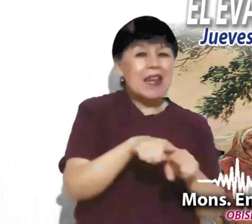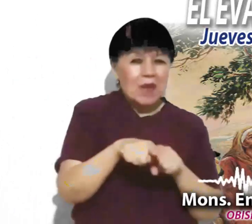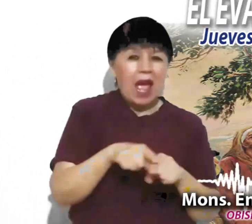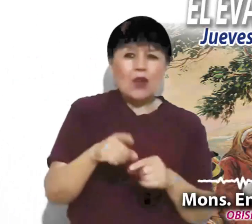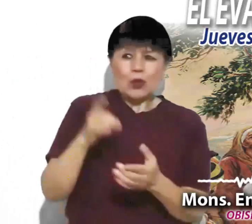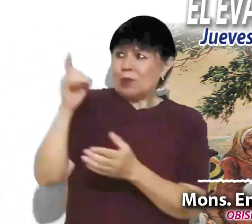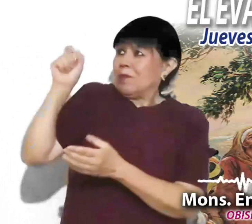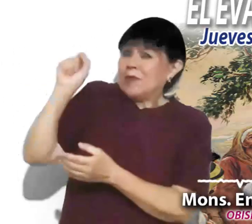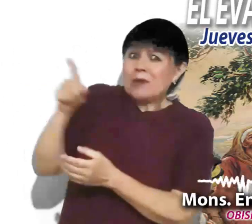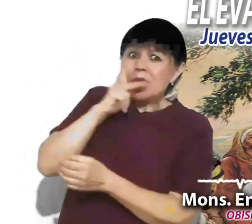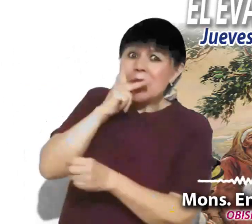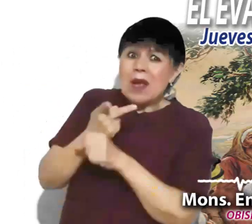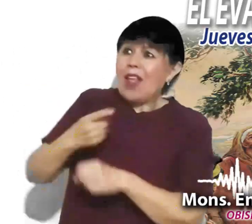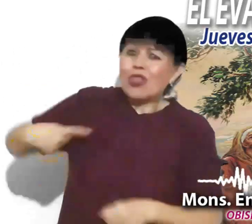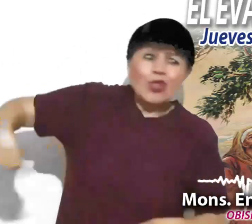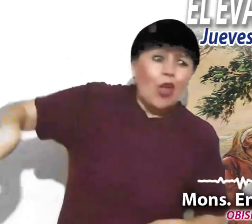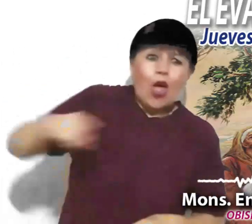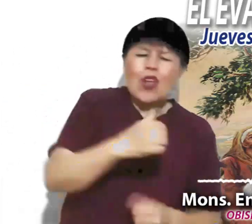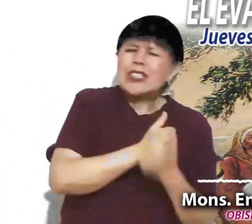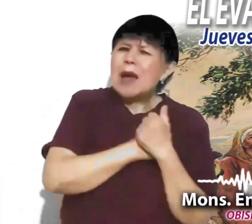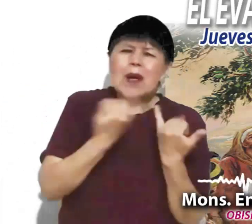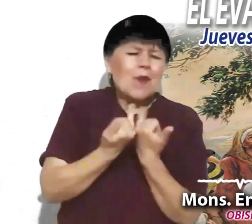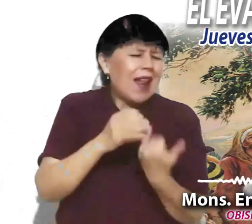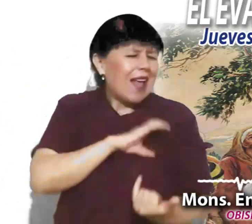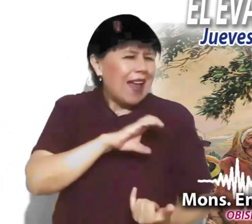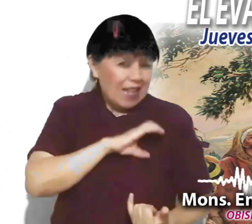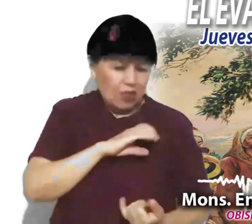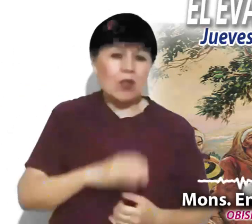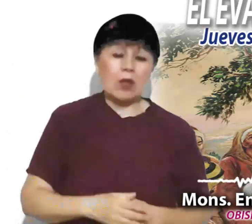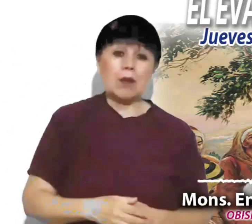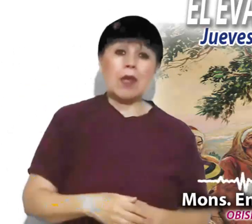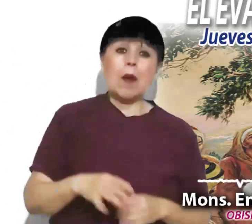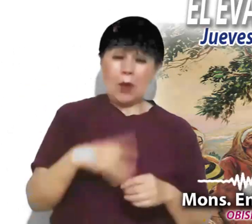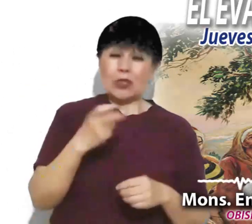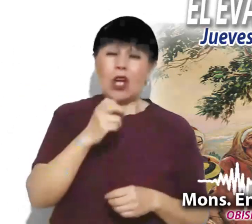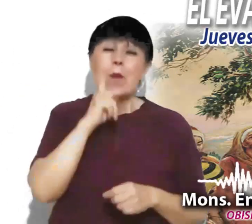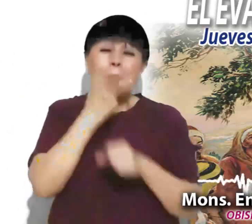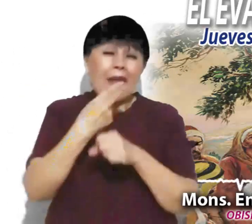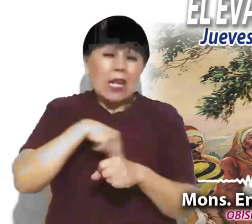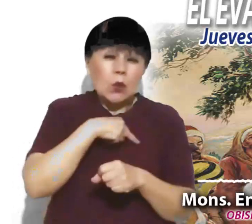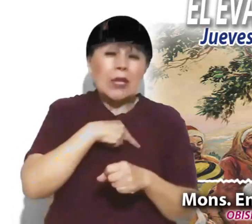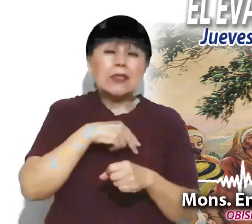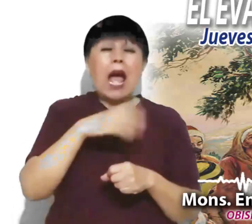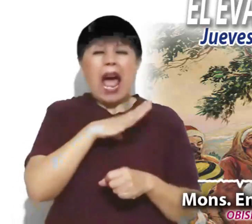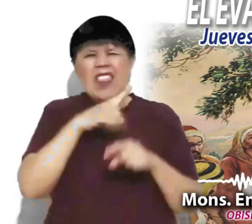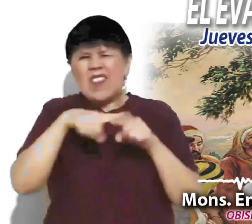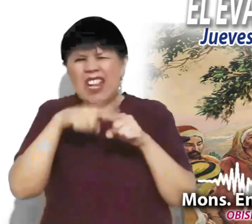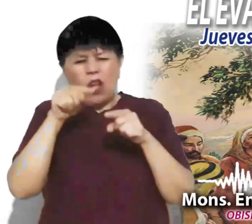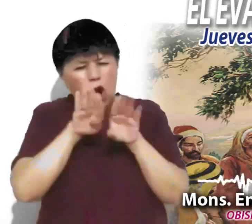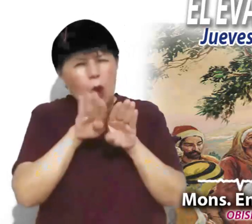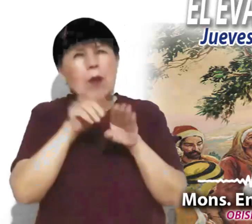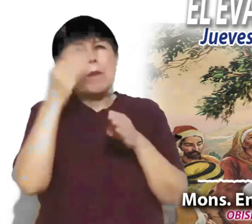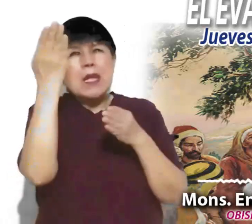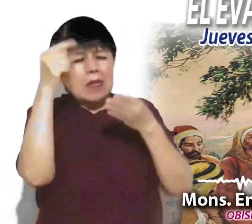mismo papá que nos ama a todos por igual. Las peticiones de esta bella oración, cada una en sí misma,